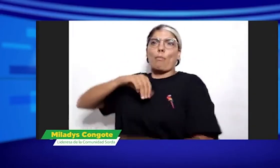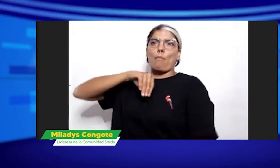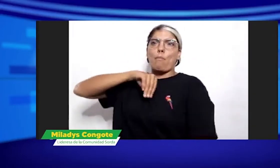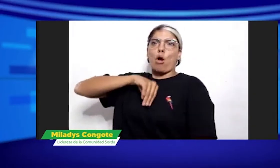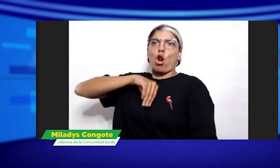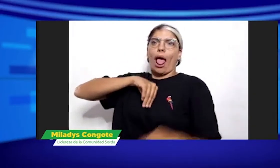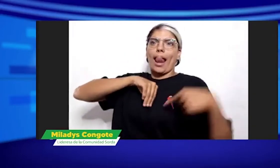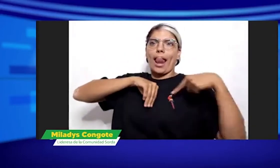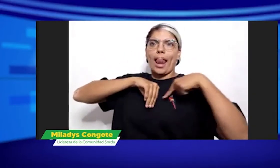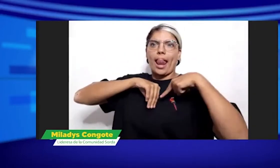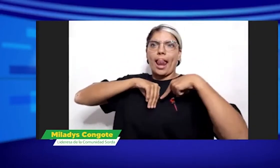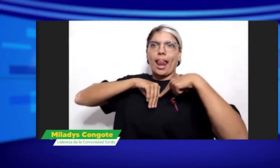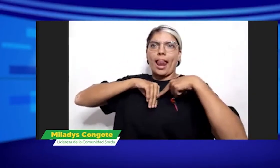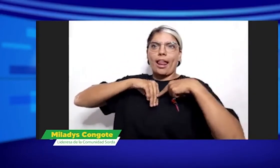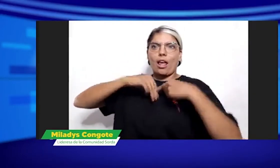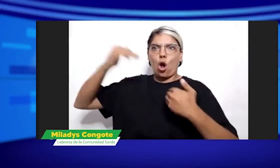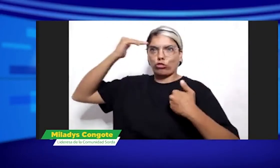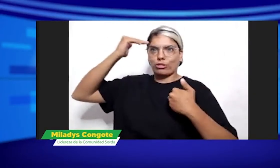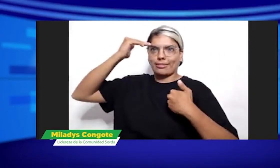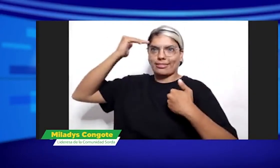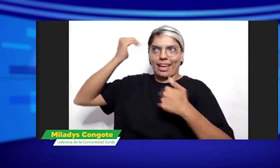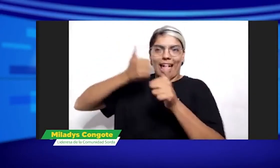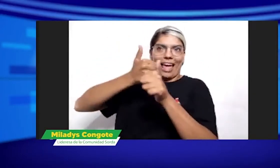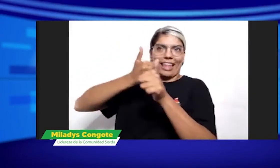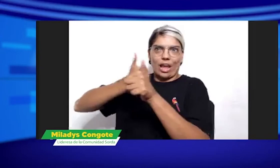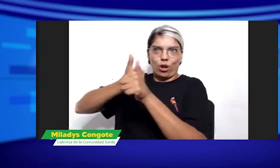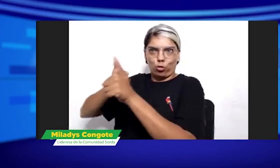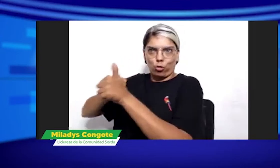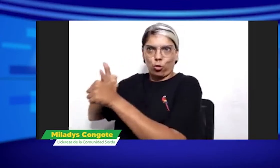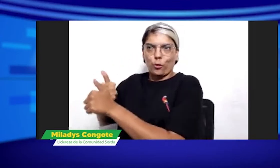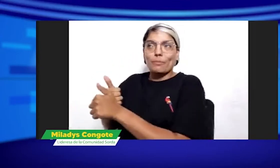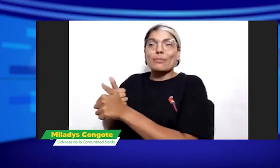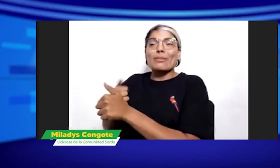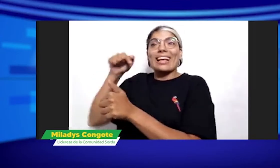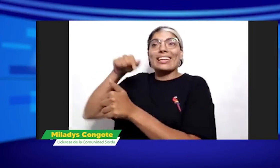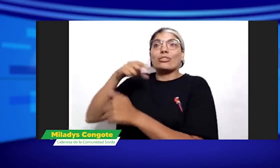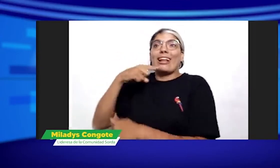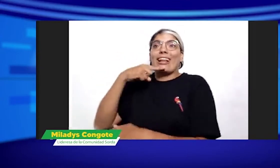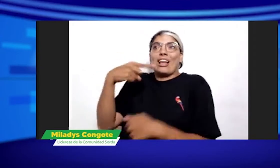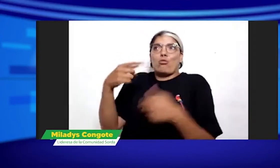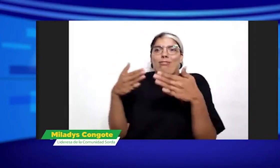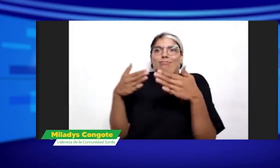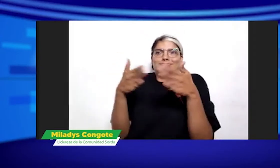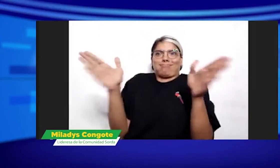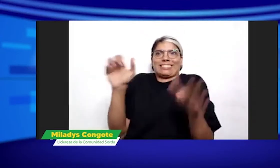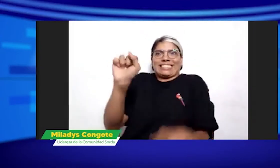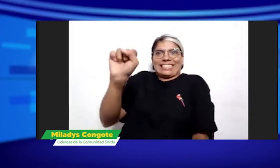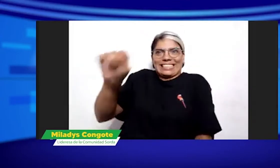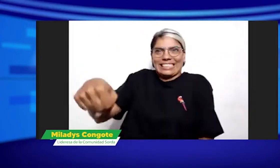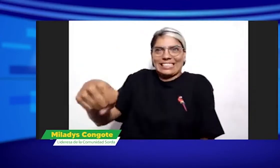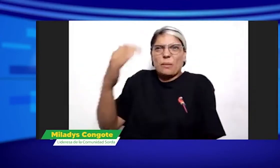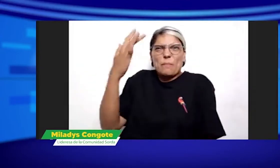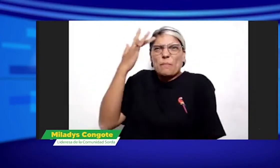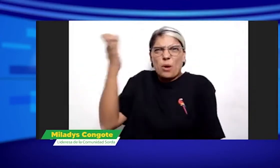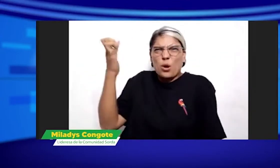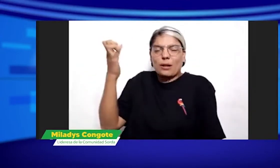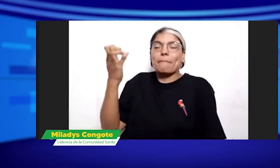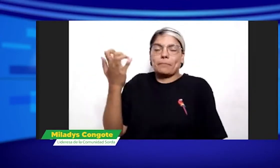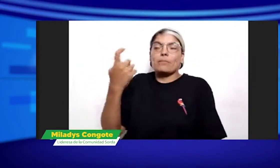tenemos la razón en eso, pero es, debemos reconocer la moral de cada uno, por eso yo digo,